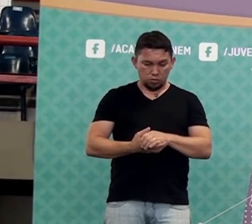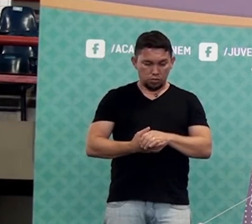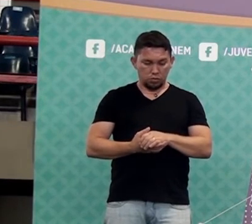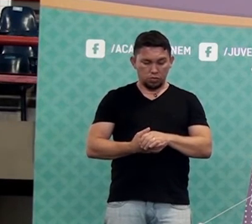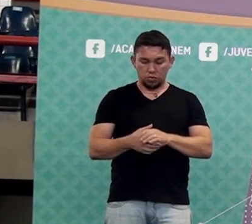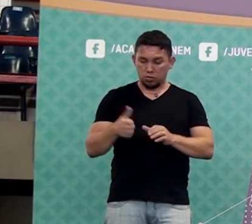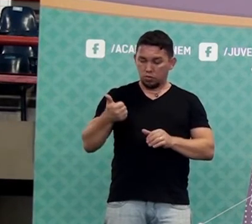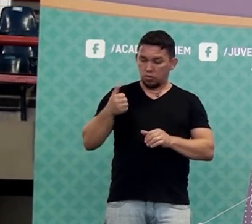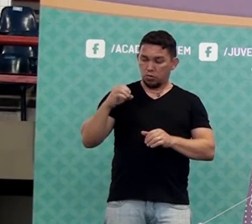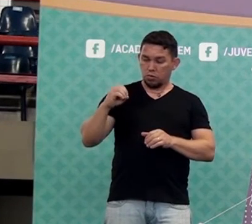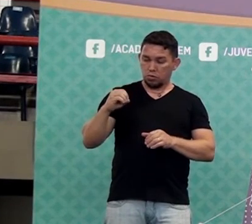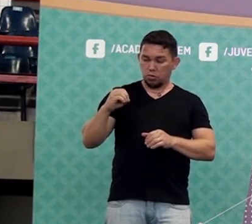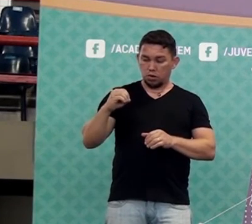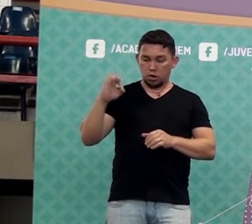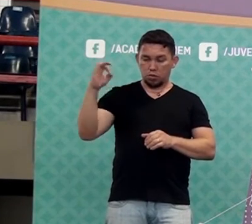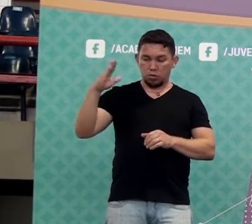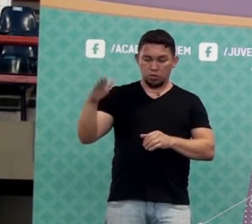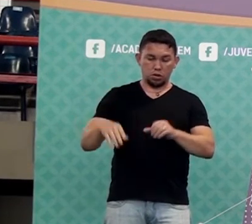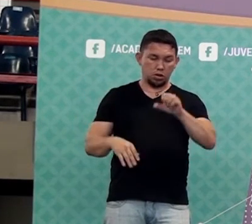% de 800?